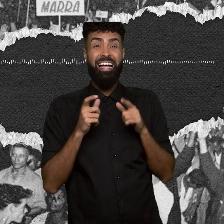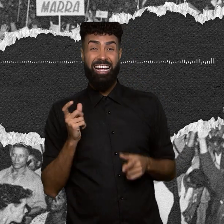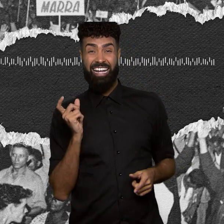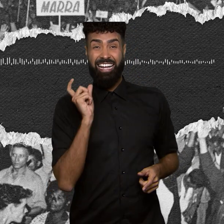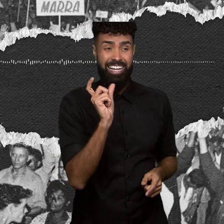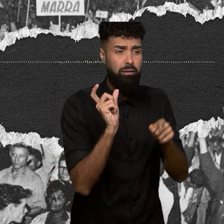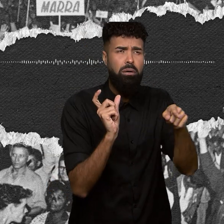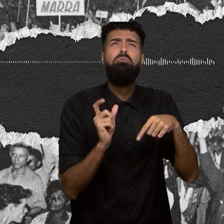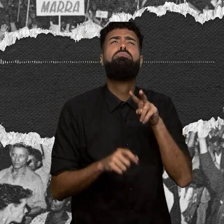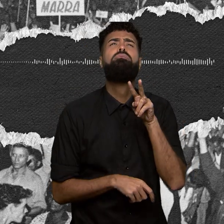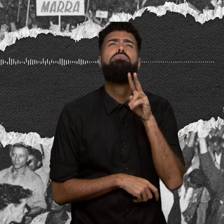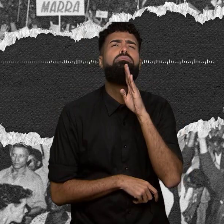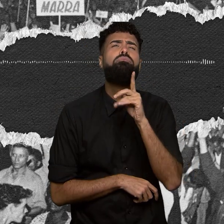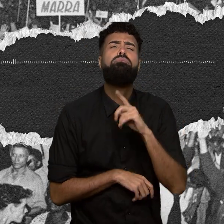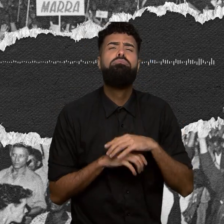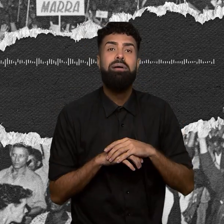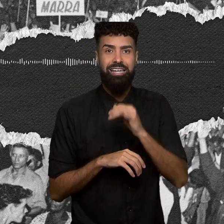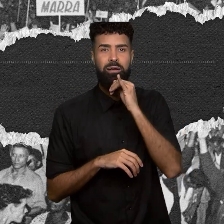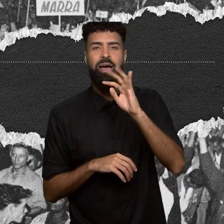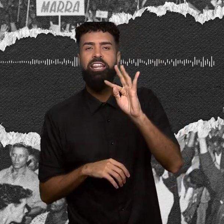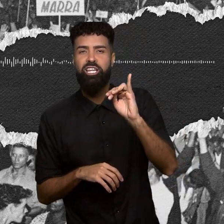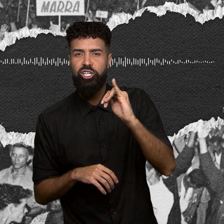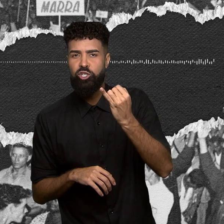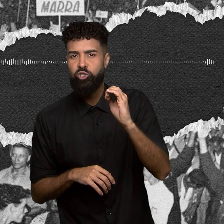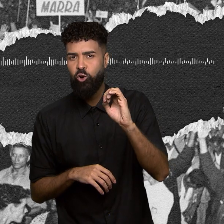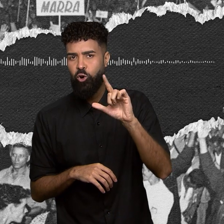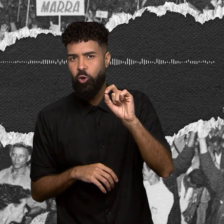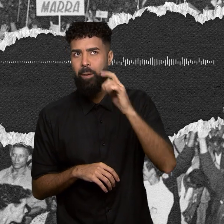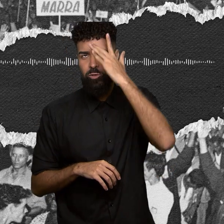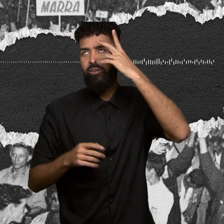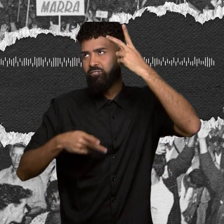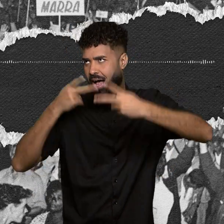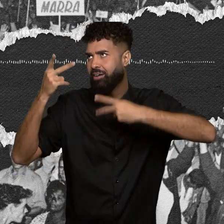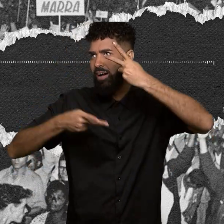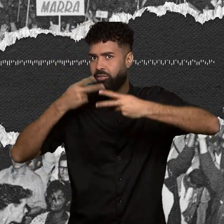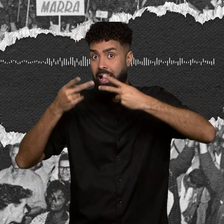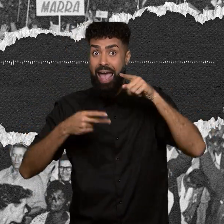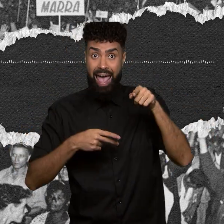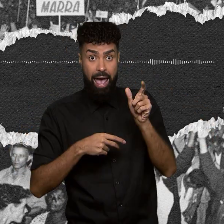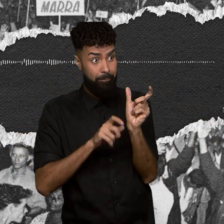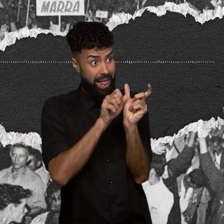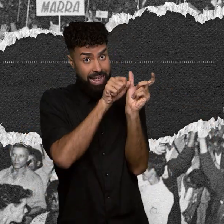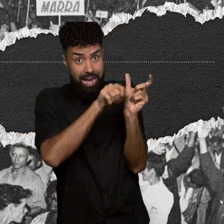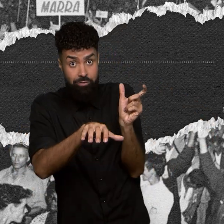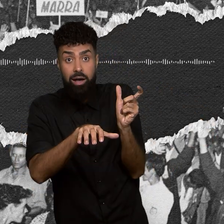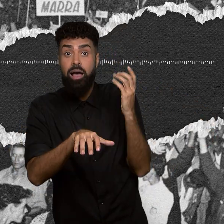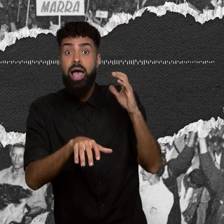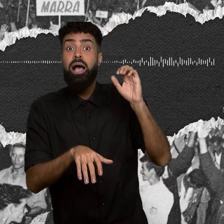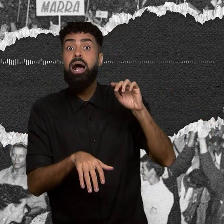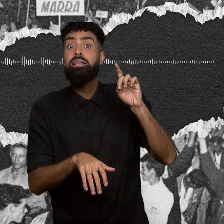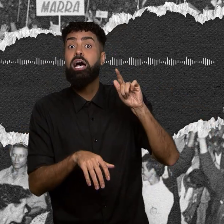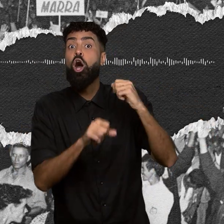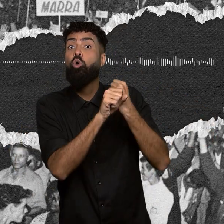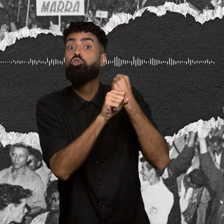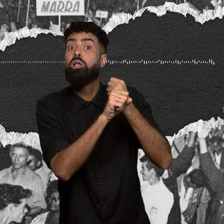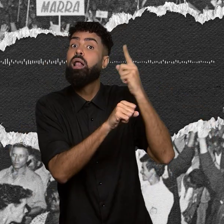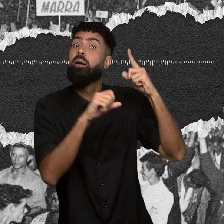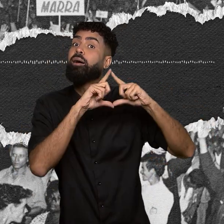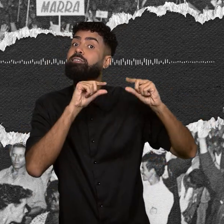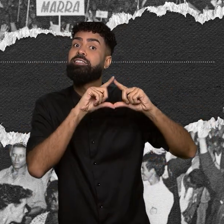palavra tijolo, que o pessoal fala tanto nela, ela só foi palavra geradora com os candangos em Brasília. Ela não foi palavra geradora